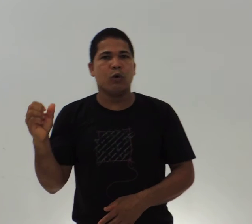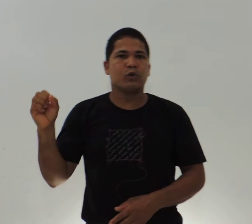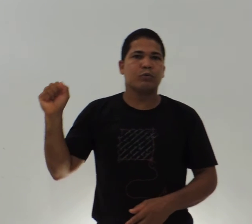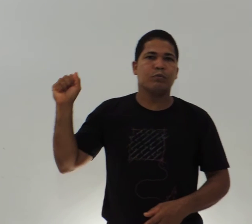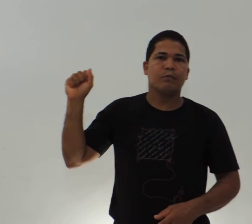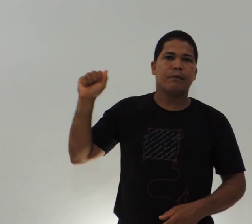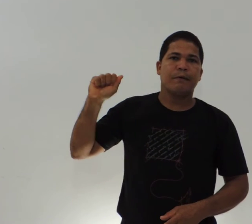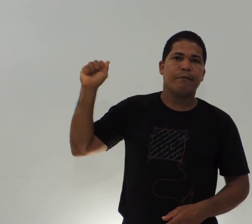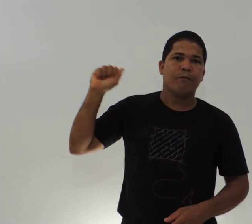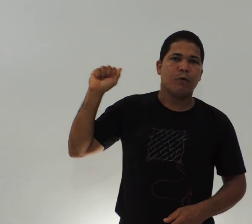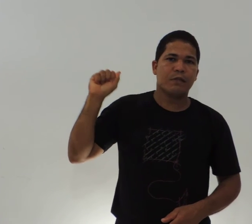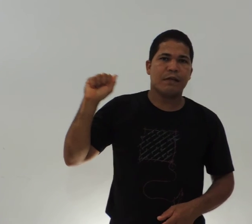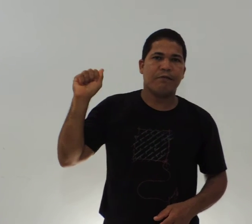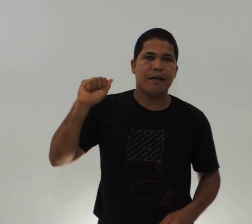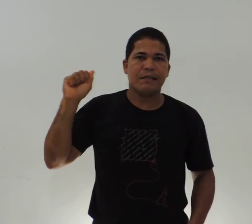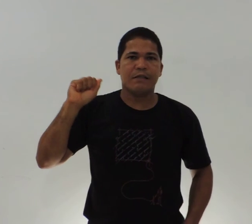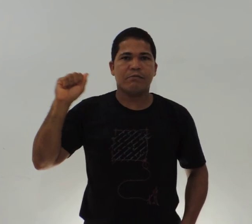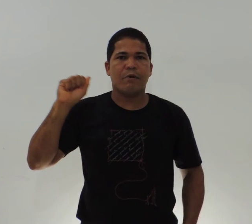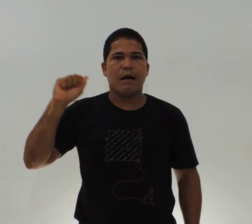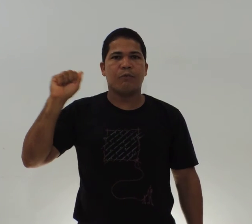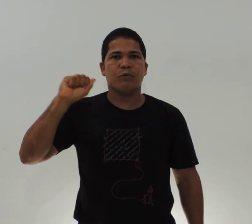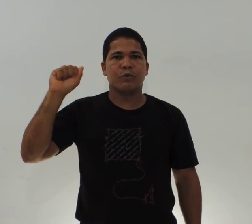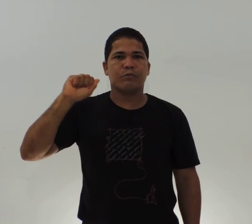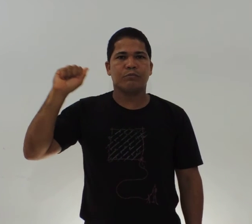Agosto, você faz isso, agosto.